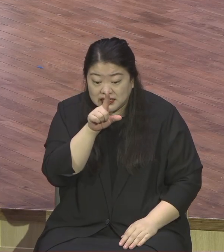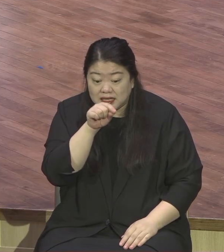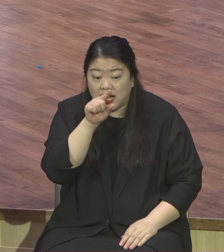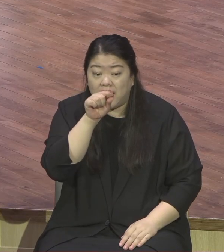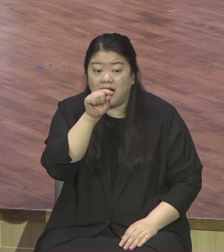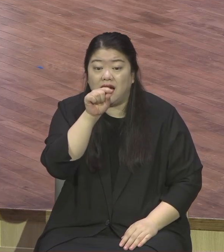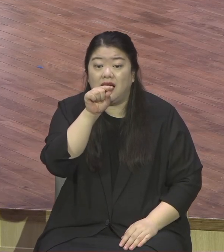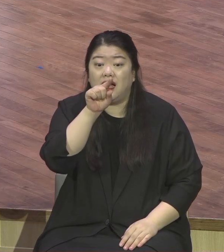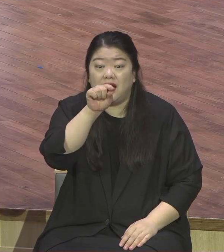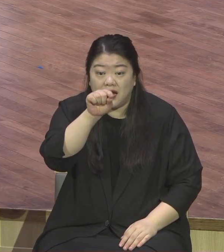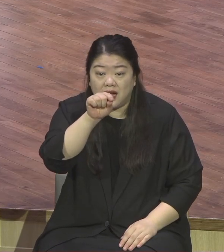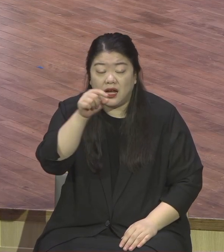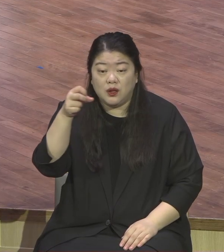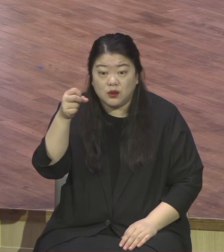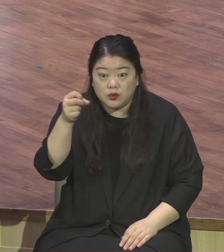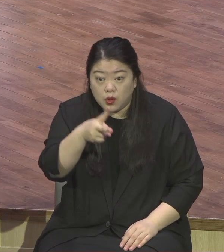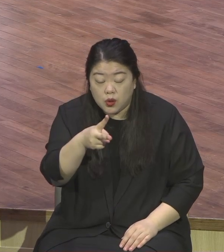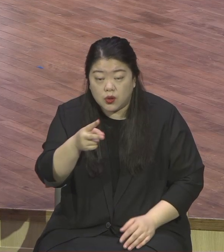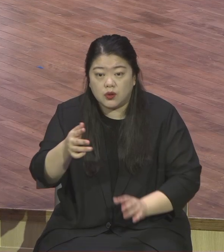가야바 떨